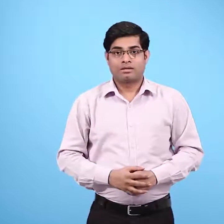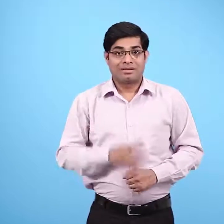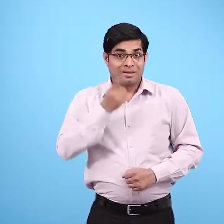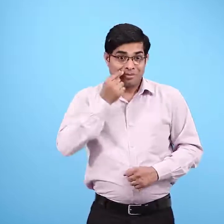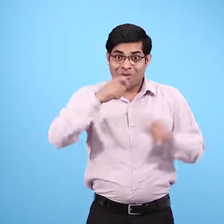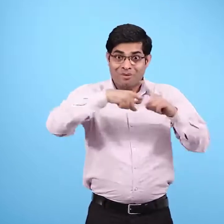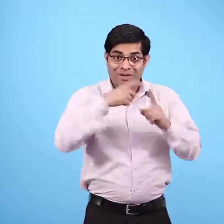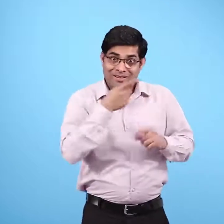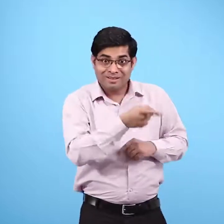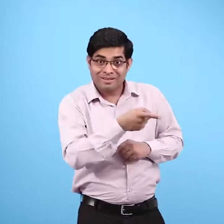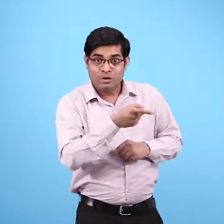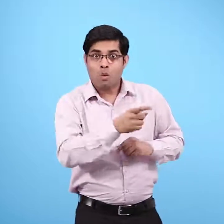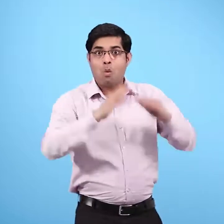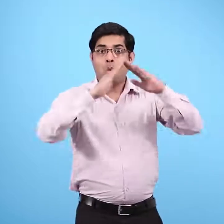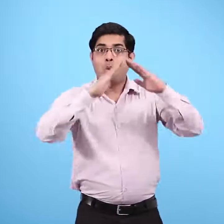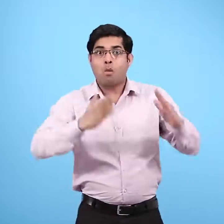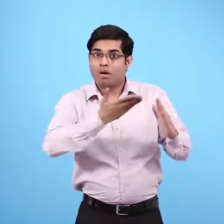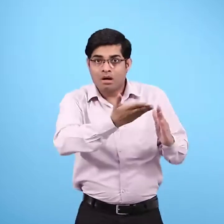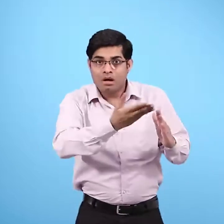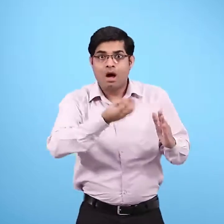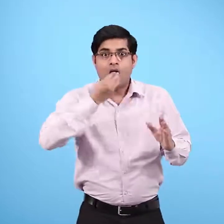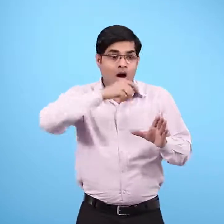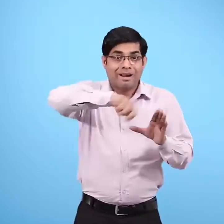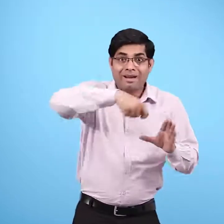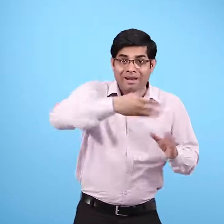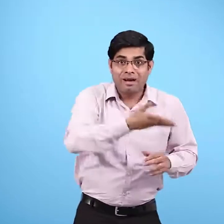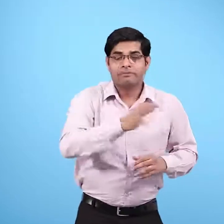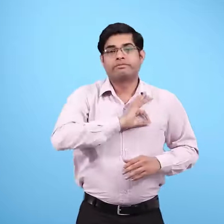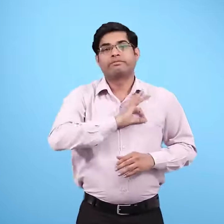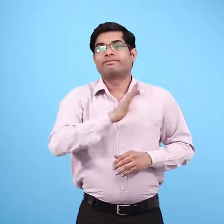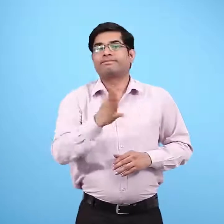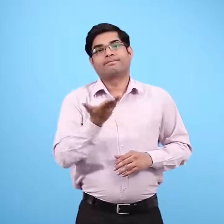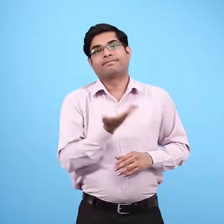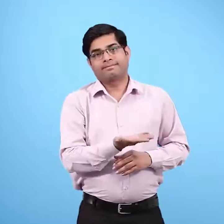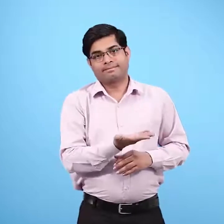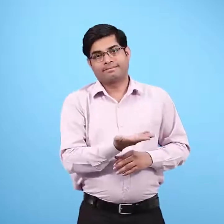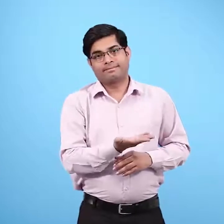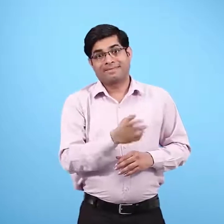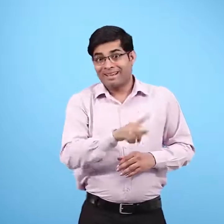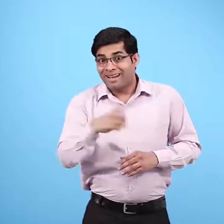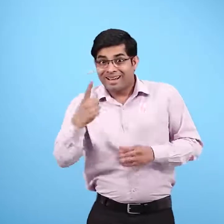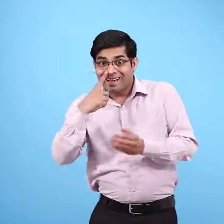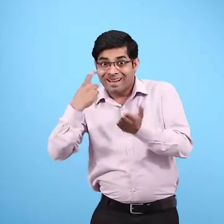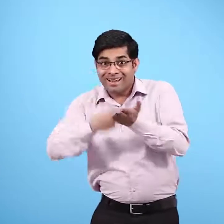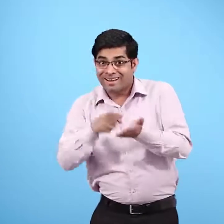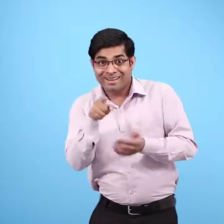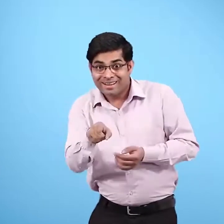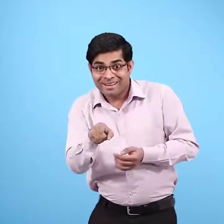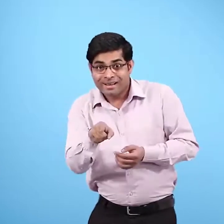एक तरफ है कैलाश जो घर का खाना पसंद नहीं करता और दूसरी तरफ है